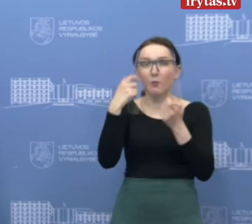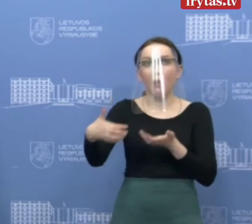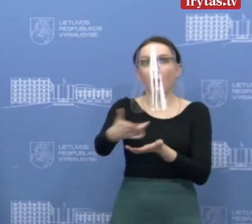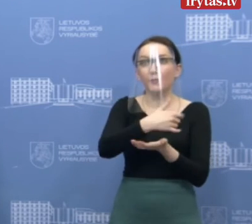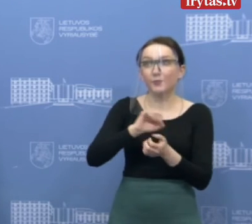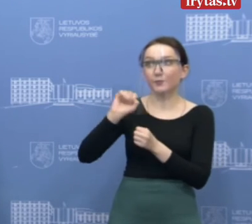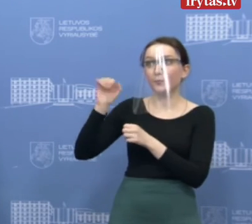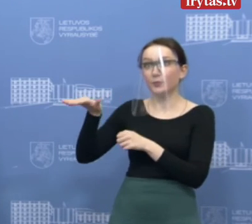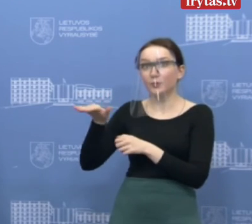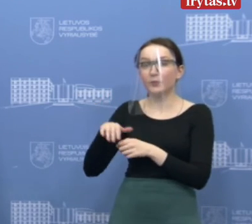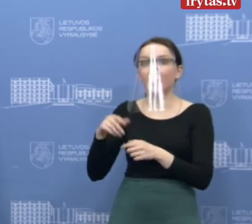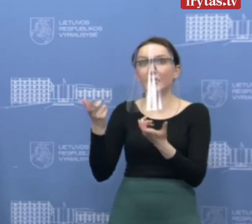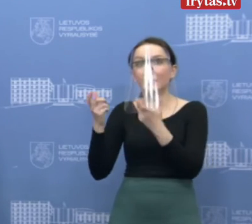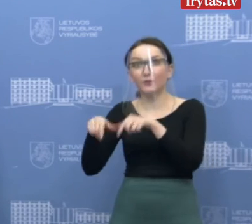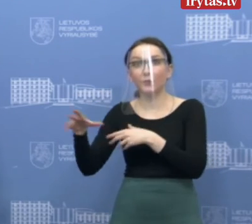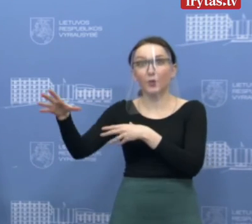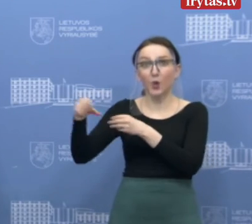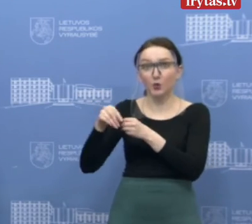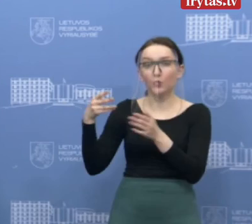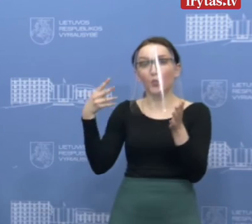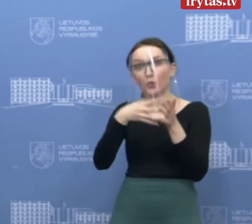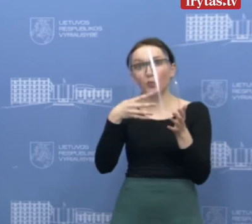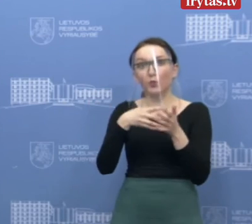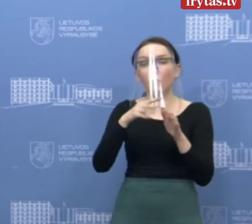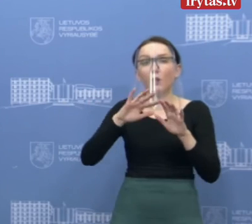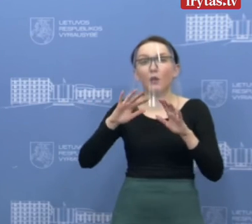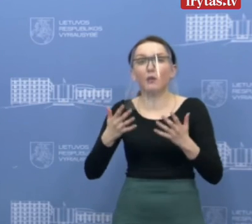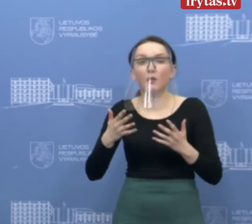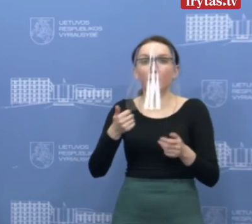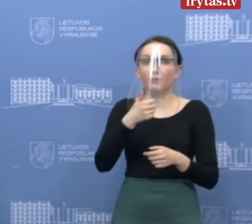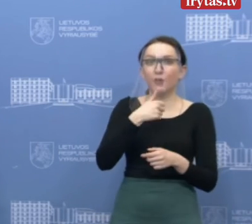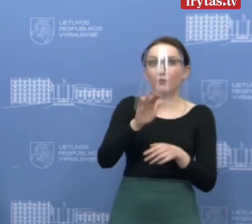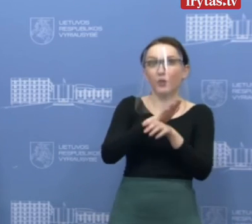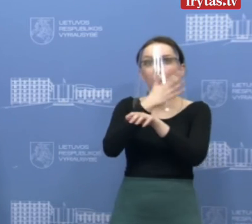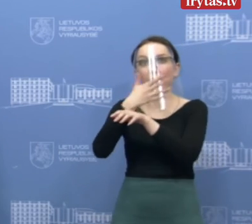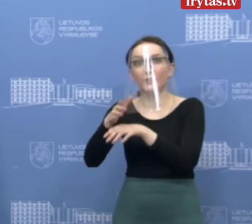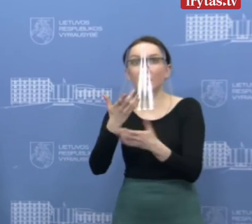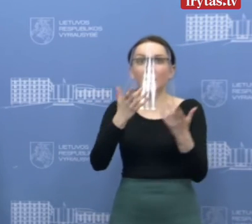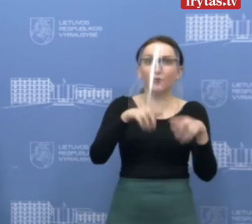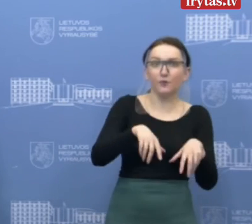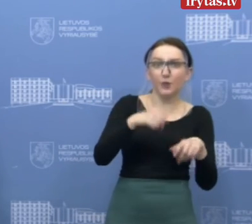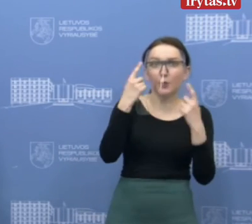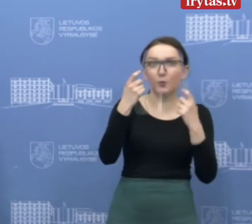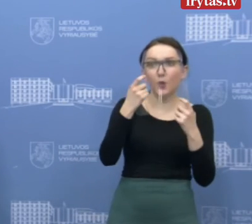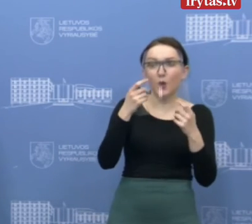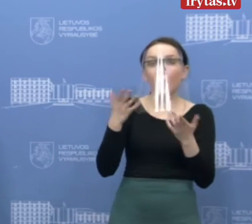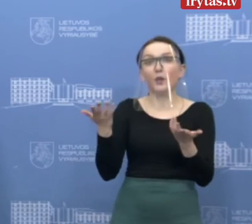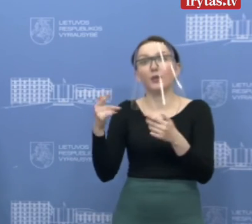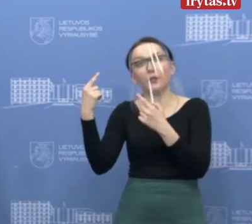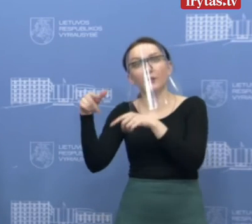savi izolęsios procesą ir savi valdybės kontroliuoja. Tai būtent kaip, pavyzdžiui, atskirtingo savi valdybės prie tų duomenų prieis.